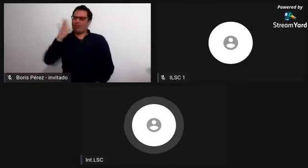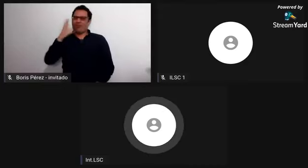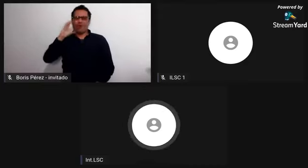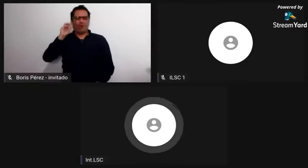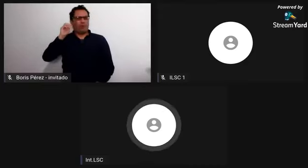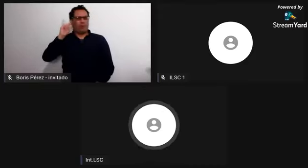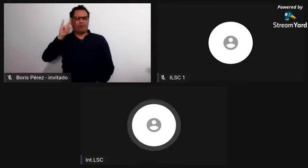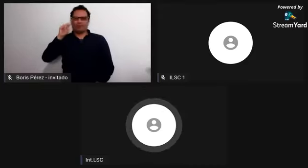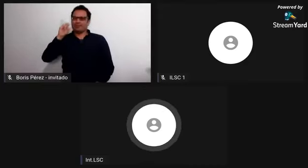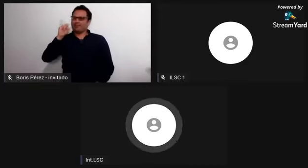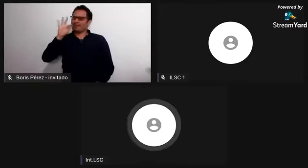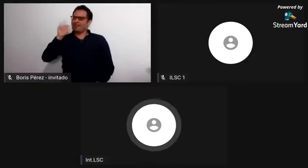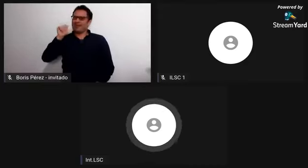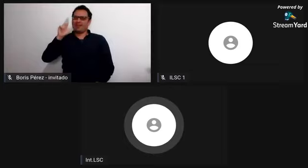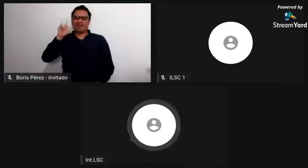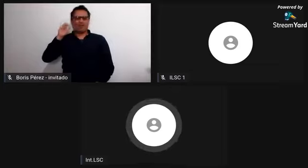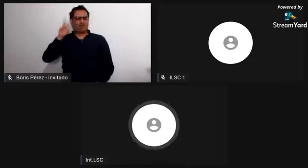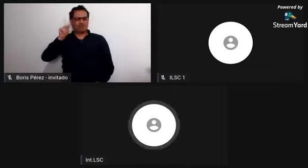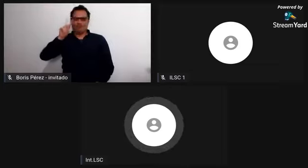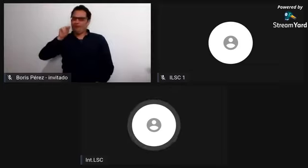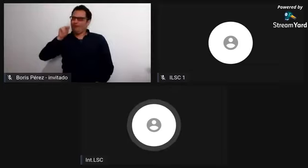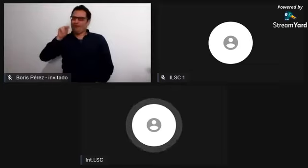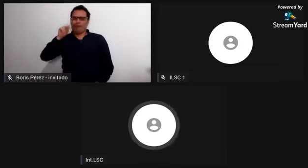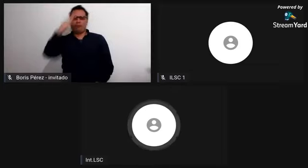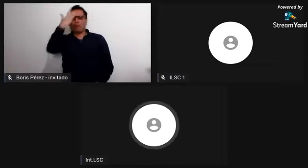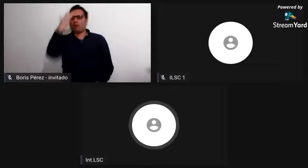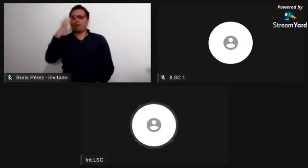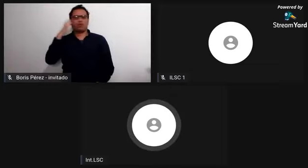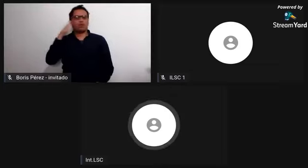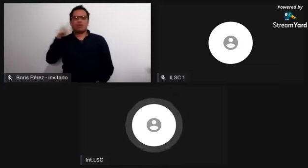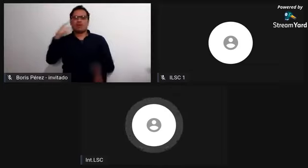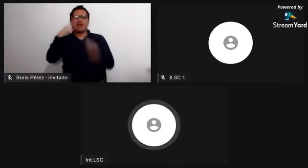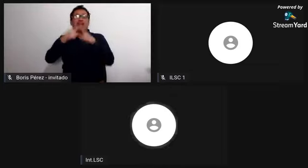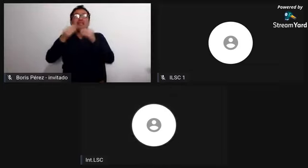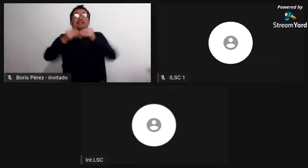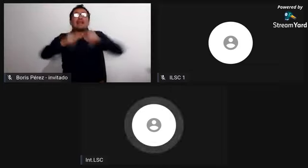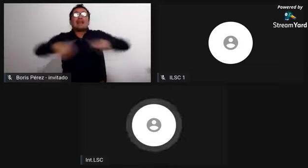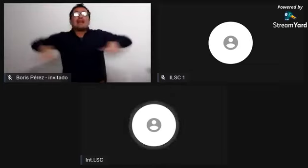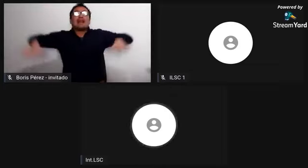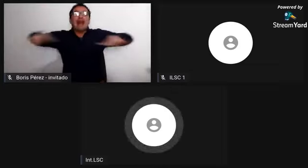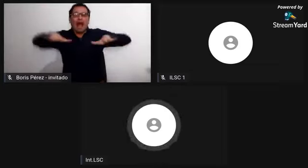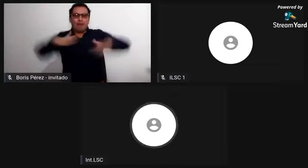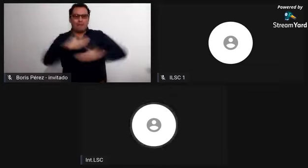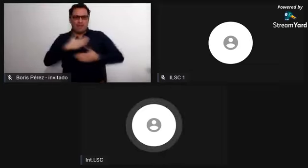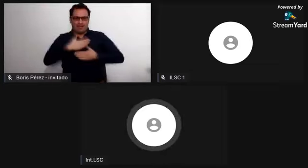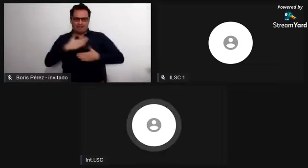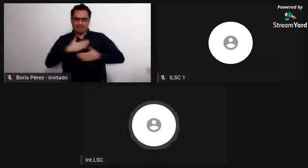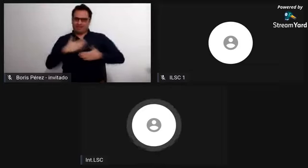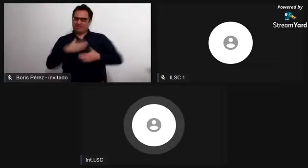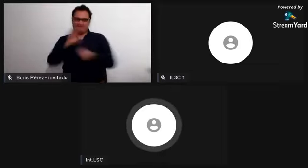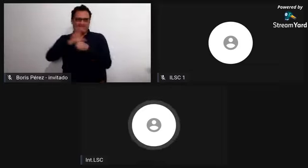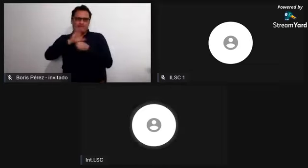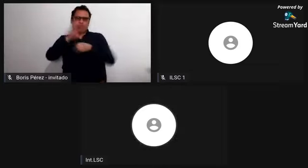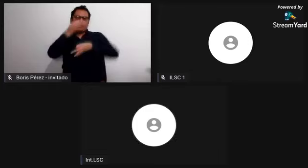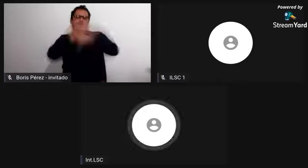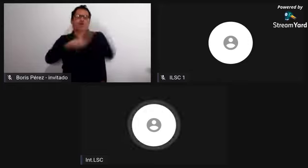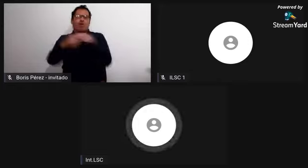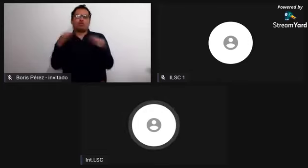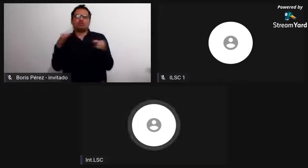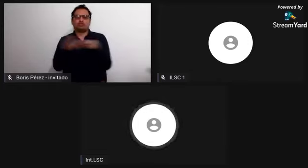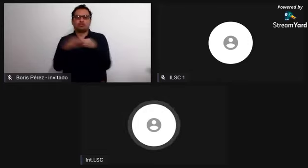Estos consejos comunitarios no están establecidos en territorios como las ciudades,